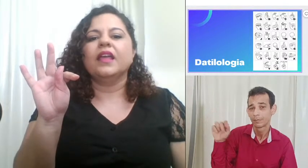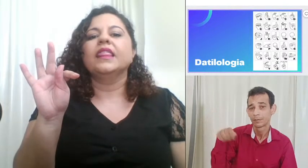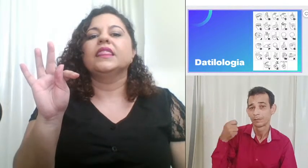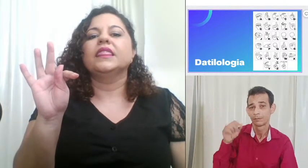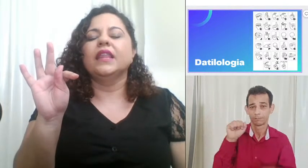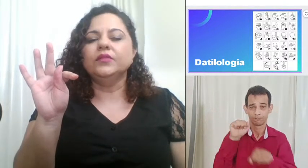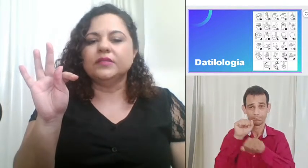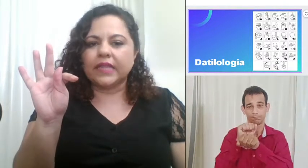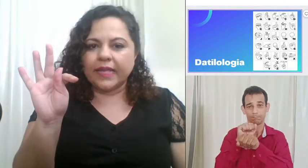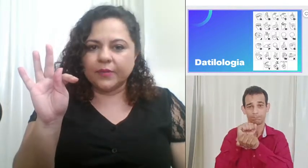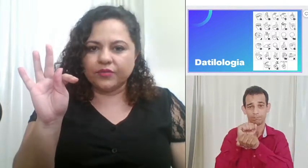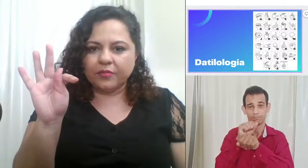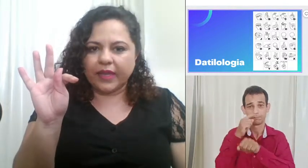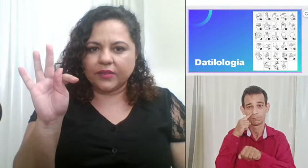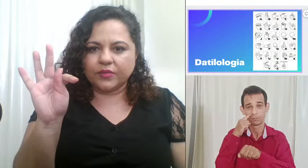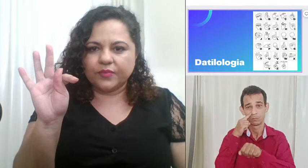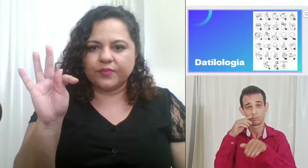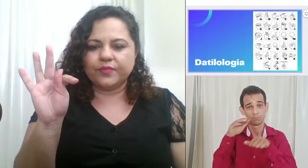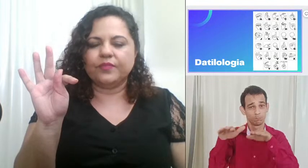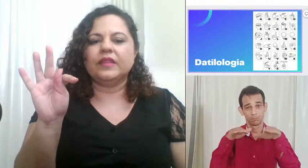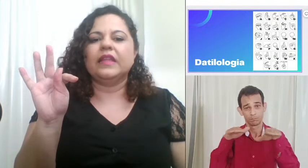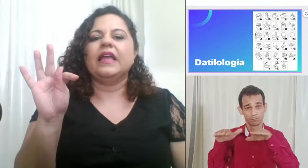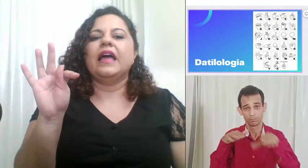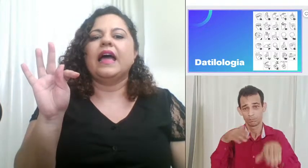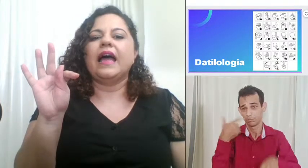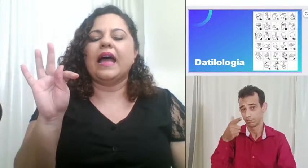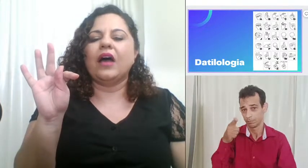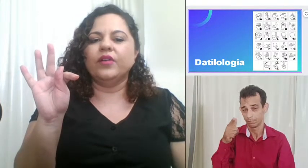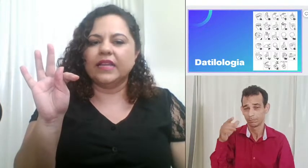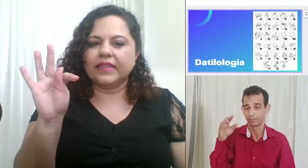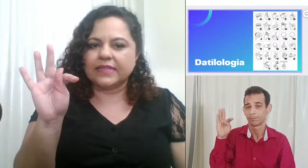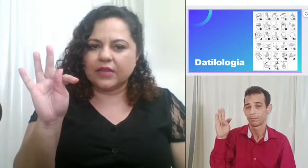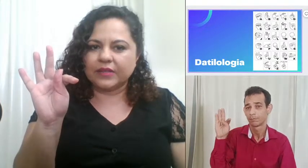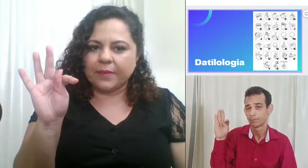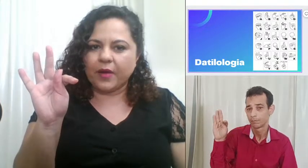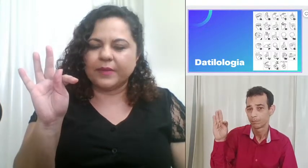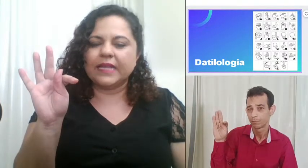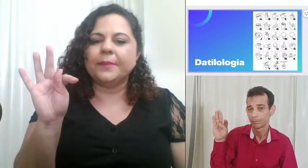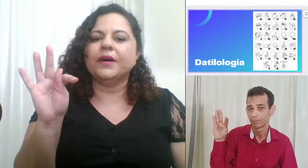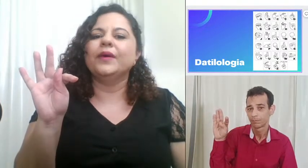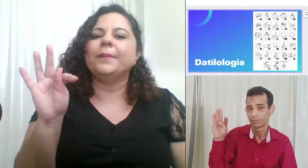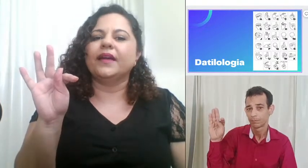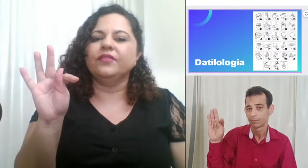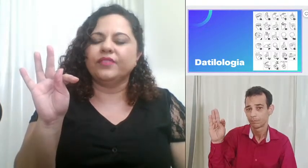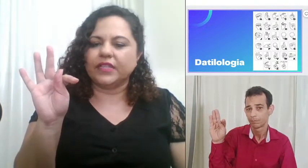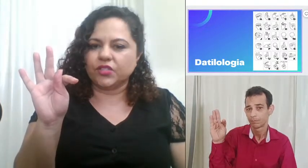não tem movimento a orientação da palma da mão é para frente